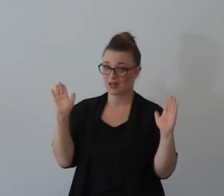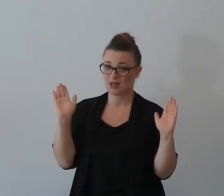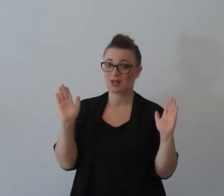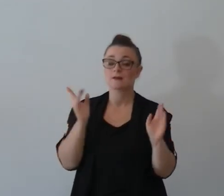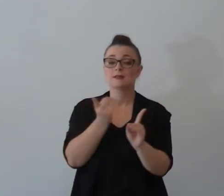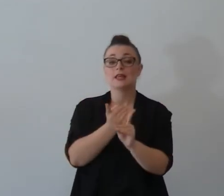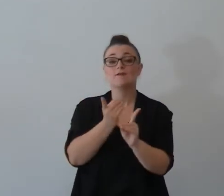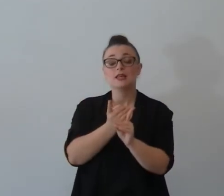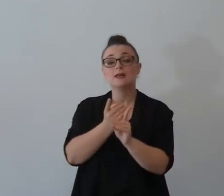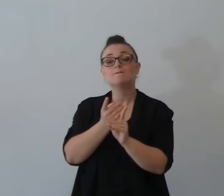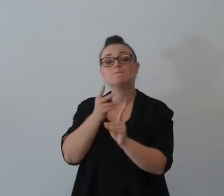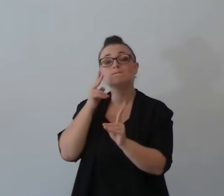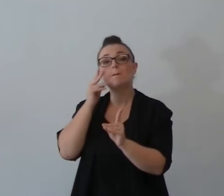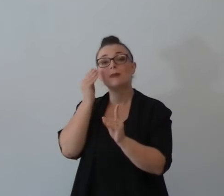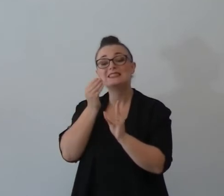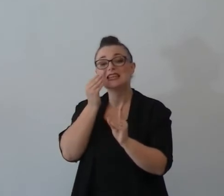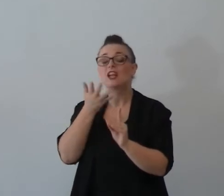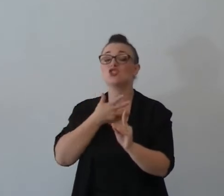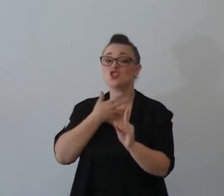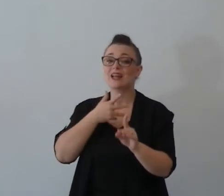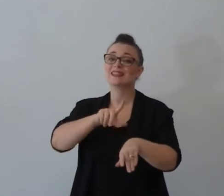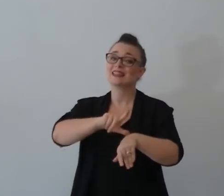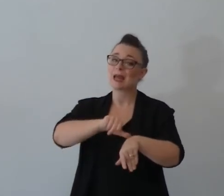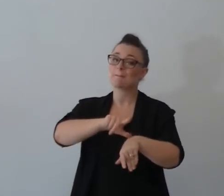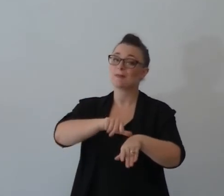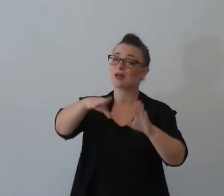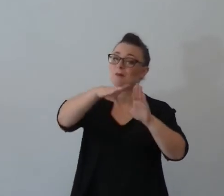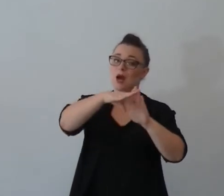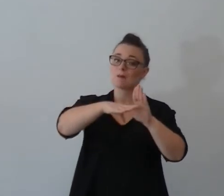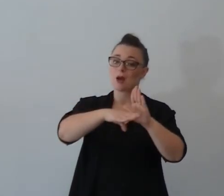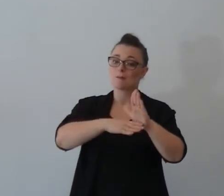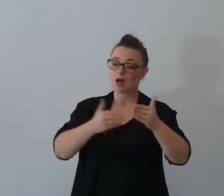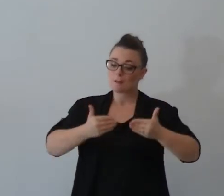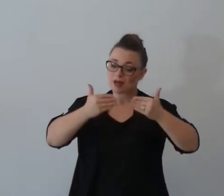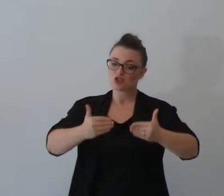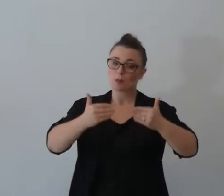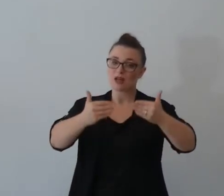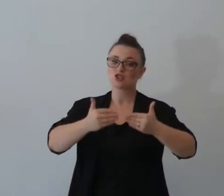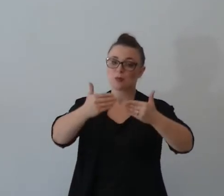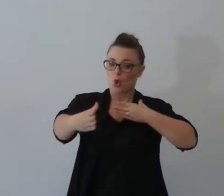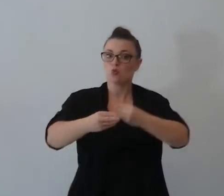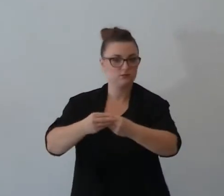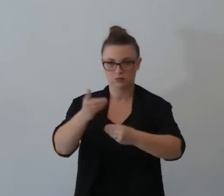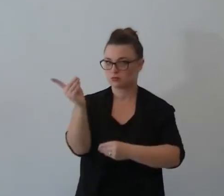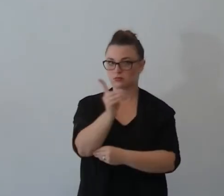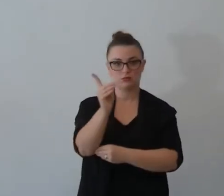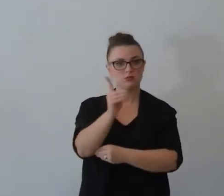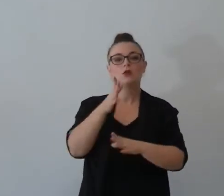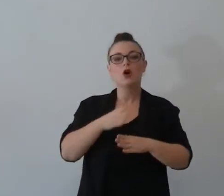il tempo di Dio incontro fidanzamento benedizioso matrimonio